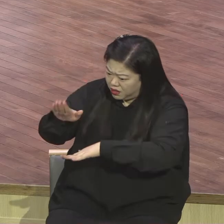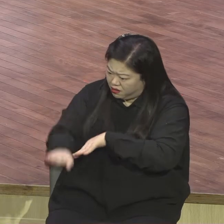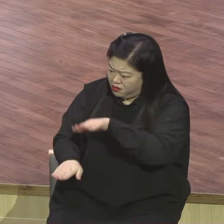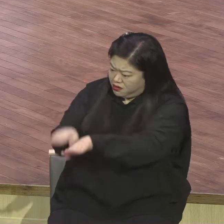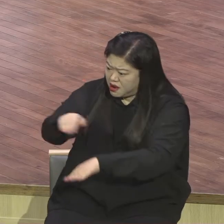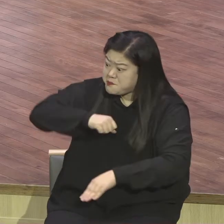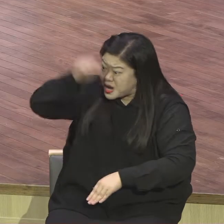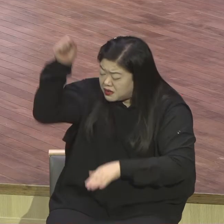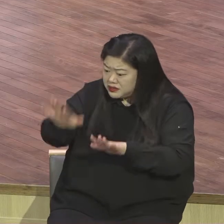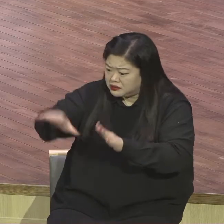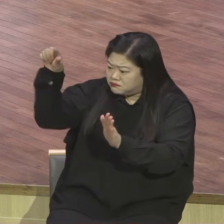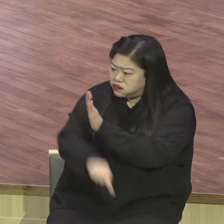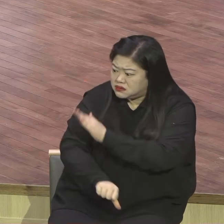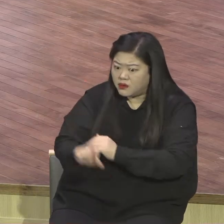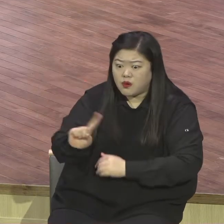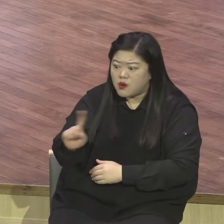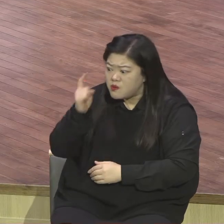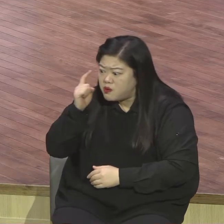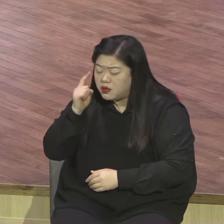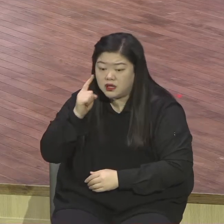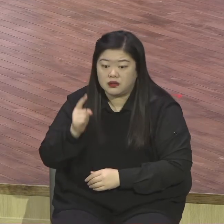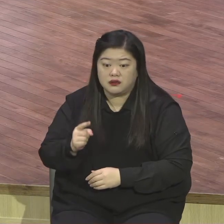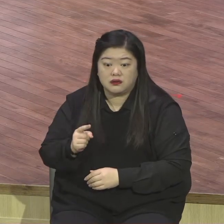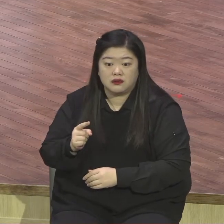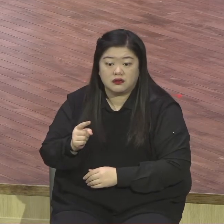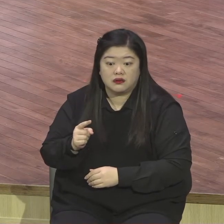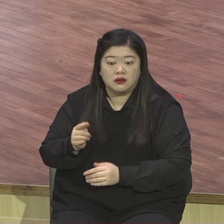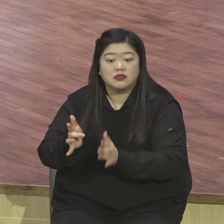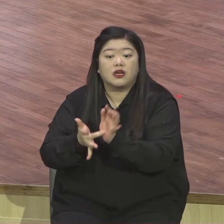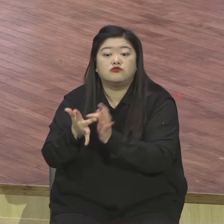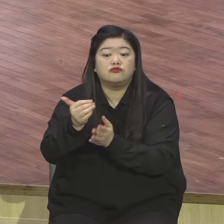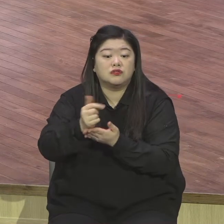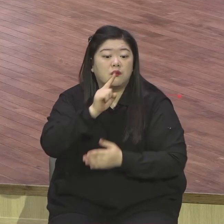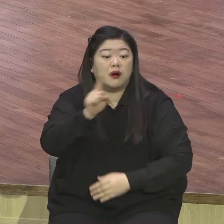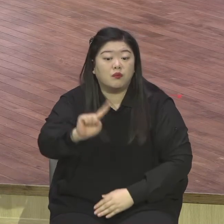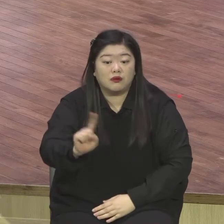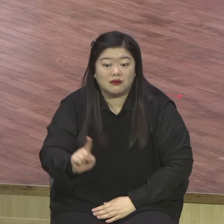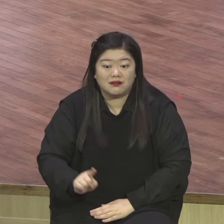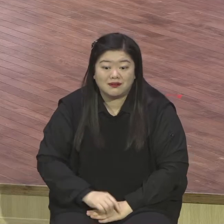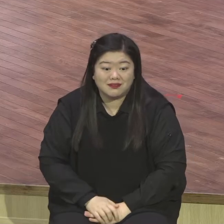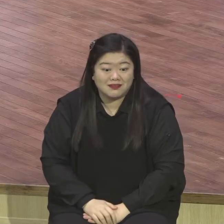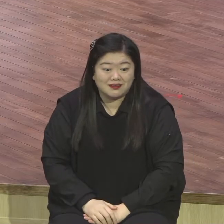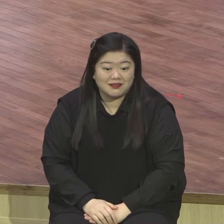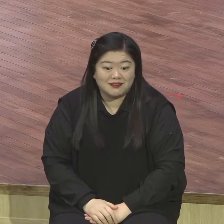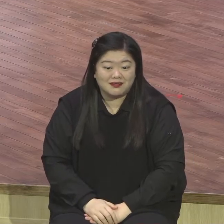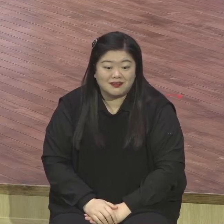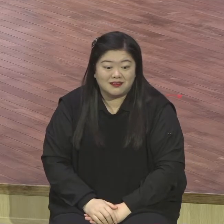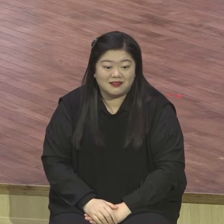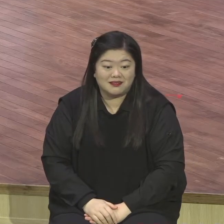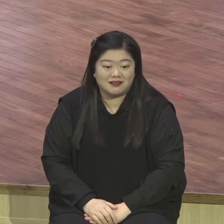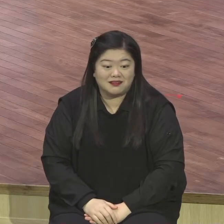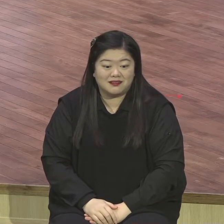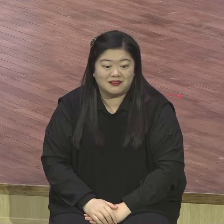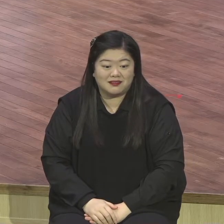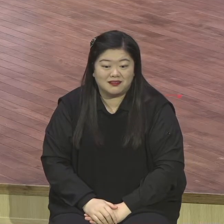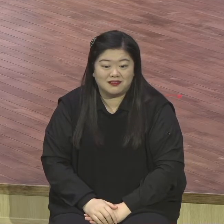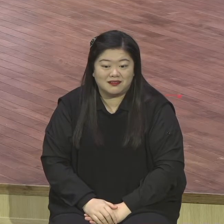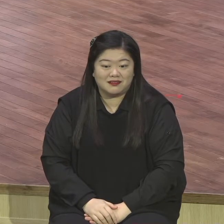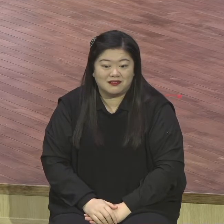무슨 일입니까? 예수님 뭐가 잘못됐습니까? 이상하네요. 그러니까 예수님